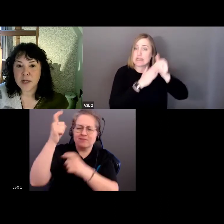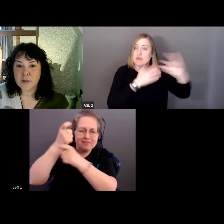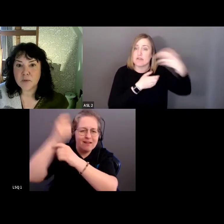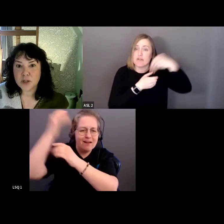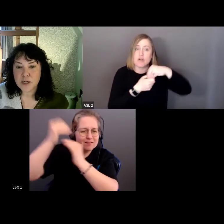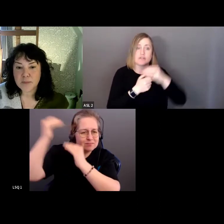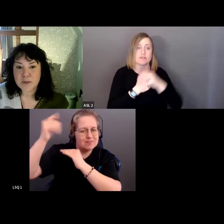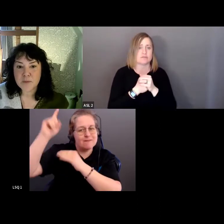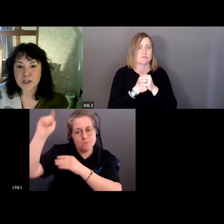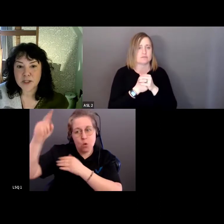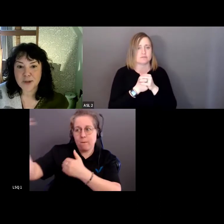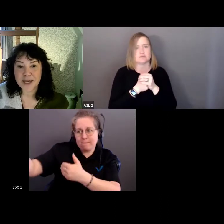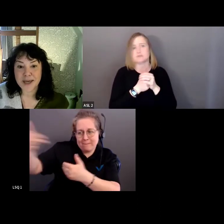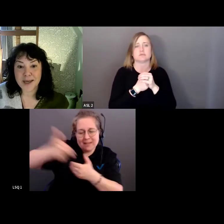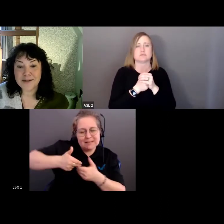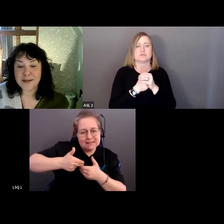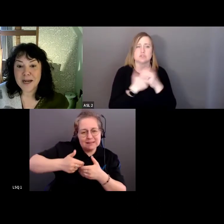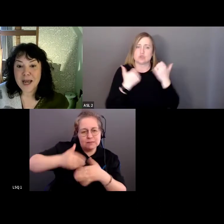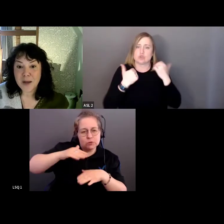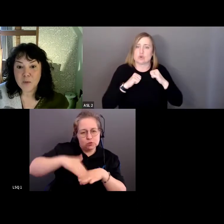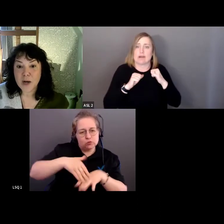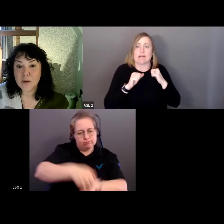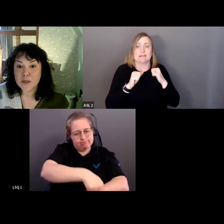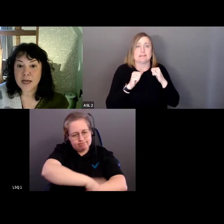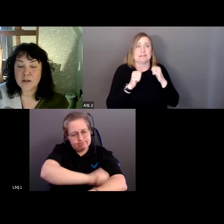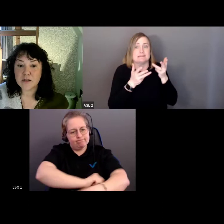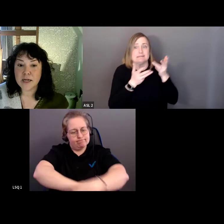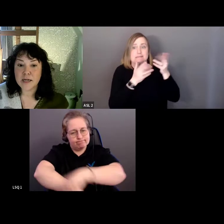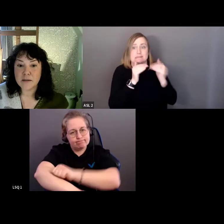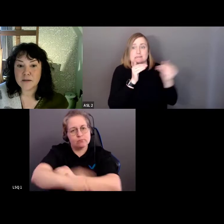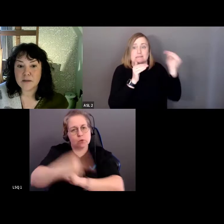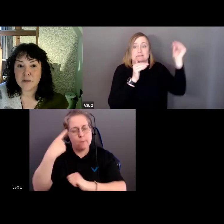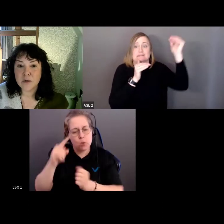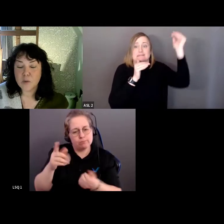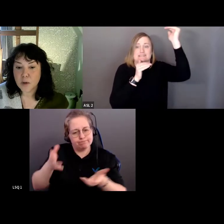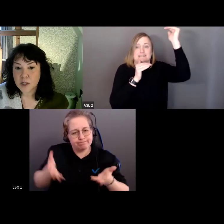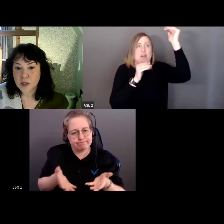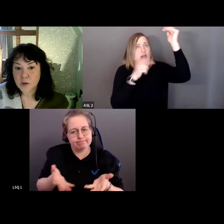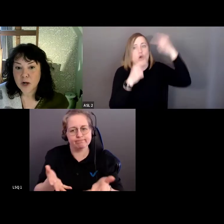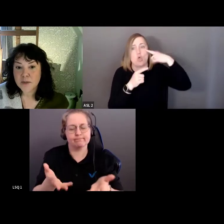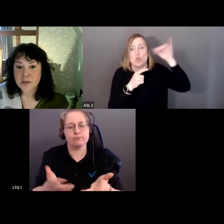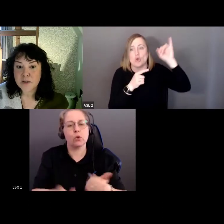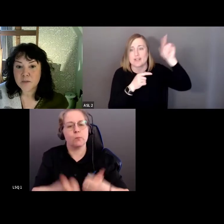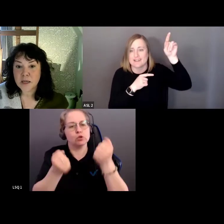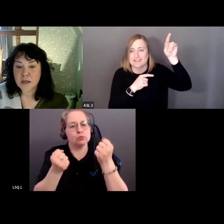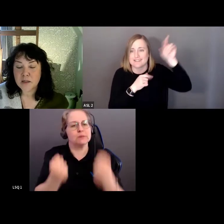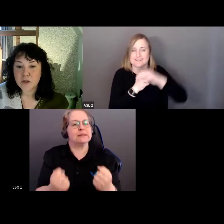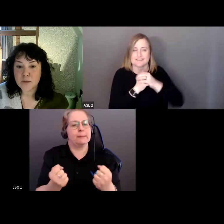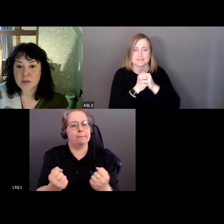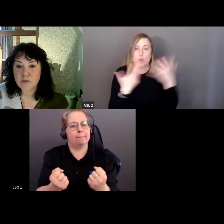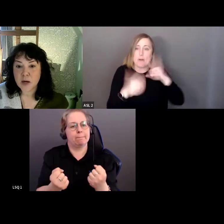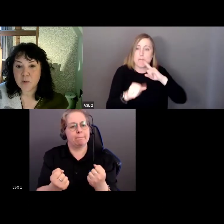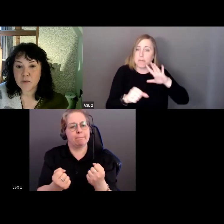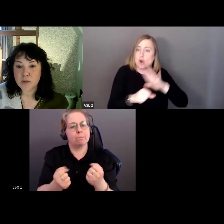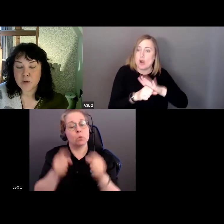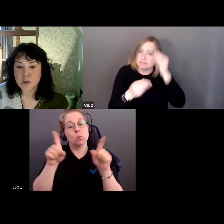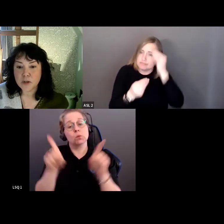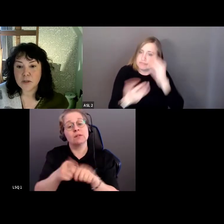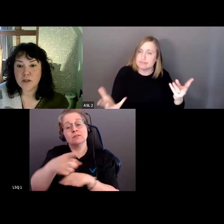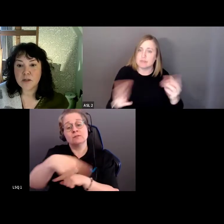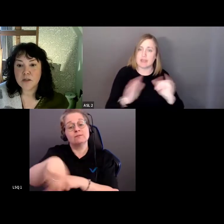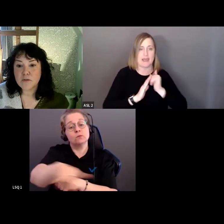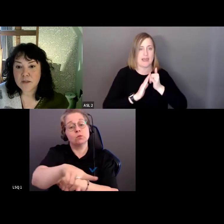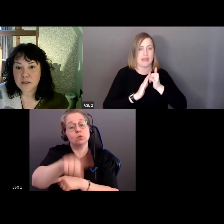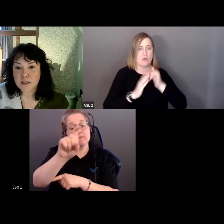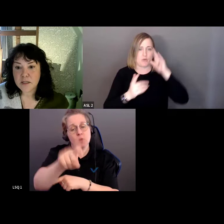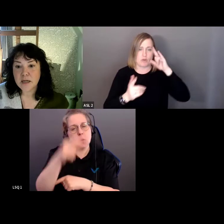'engager à ce type d'engagement. Et essayez de pousser aussi haut que possible et demandez-vous quelles seront nos